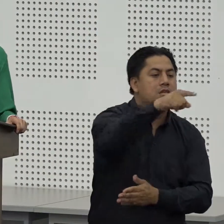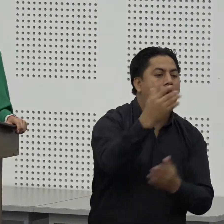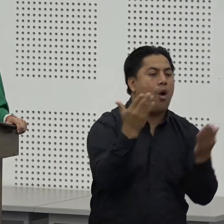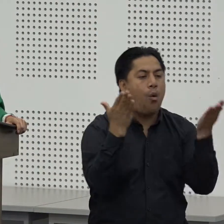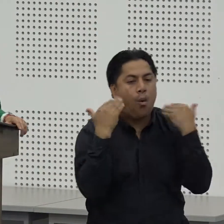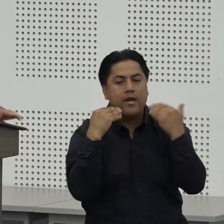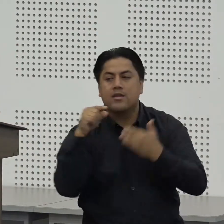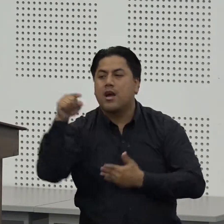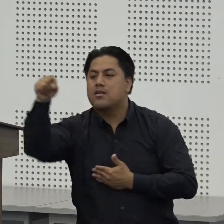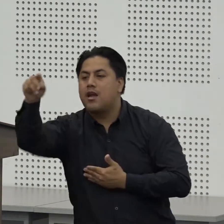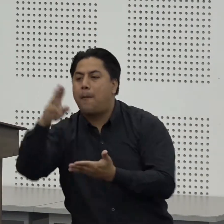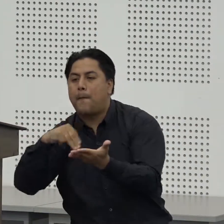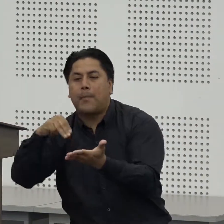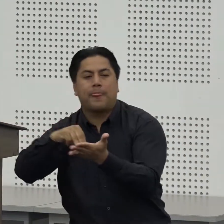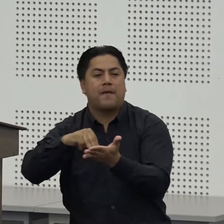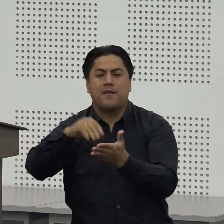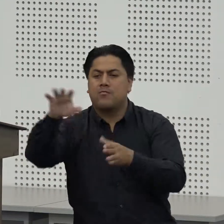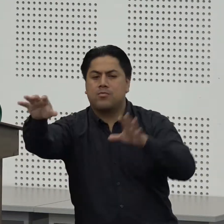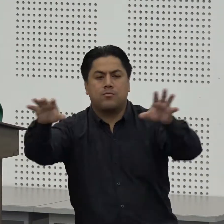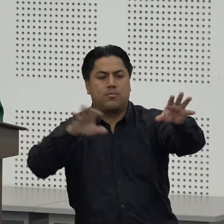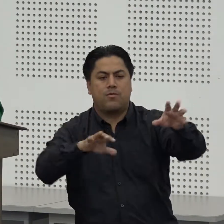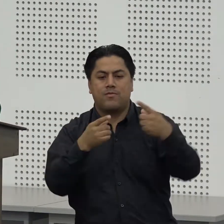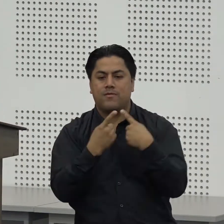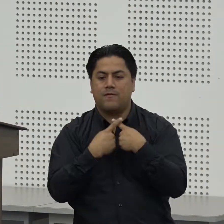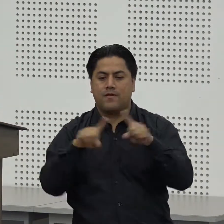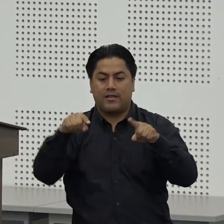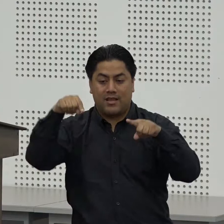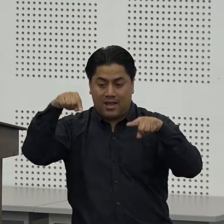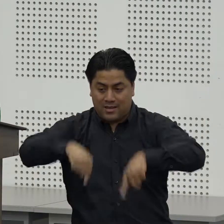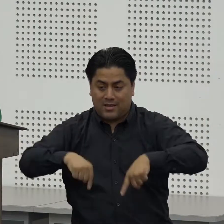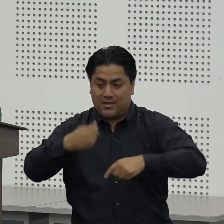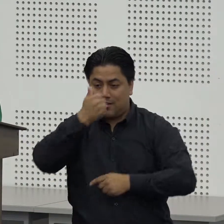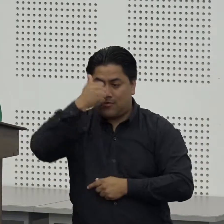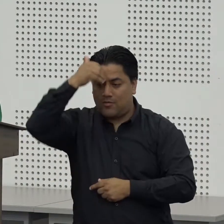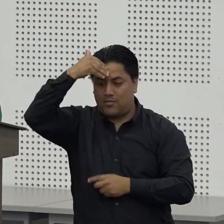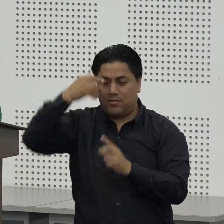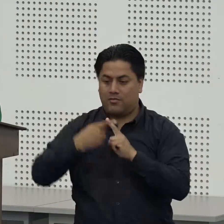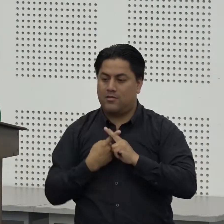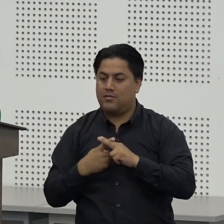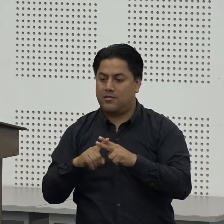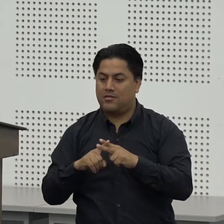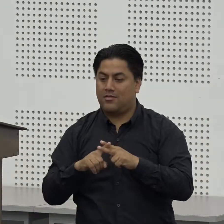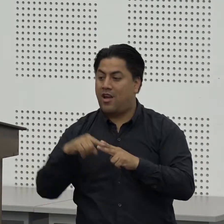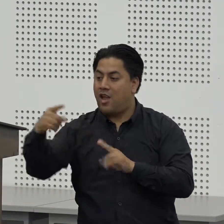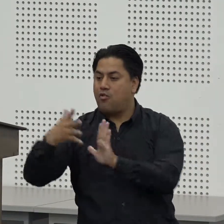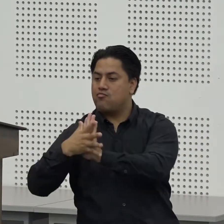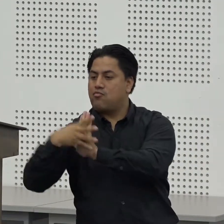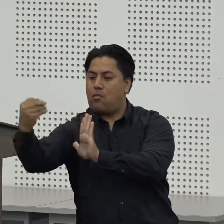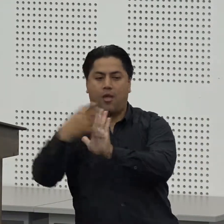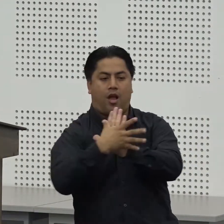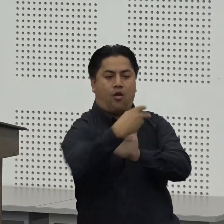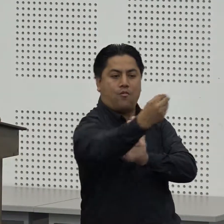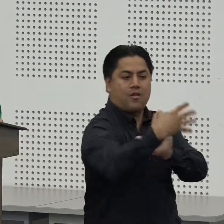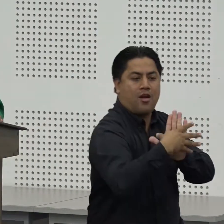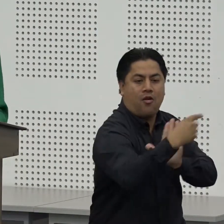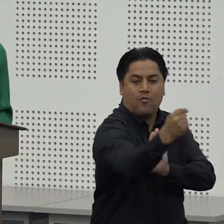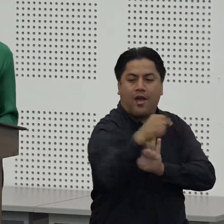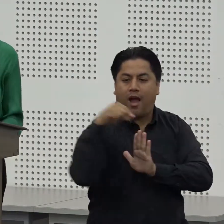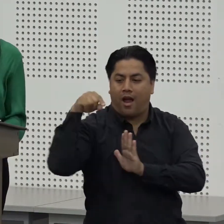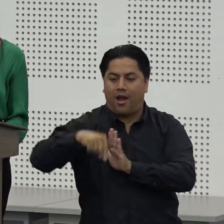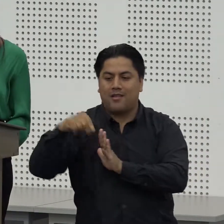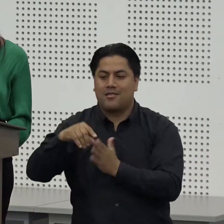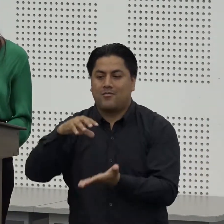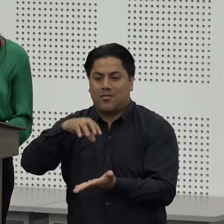es Manaví el modelo que aquí en Santo Domingo salió creo que es un hito importante para la ciudad y para la provincia ¿sí? porque